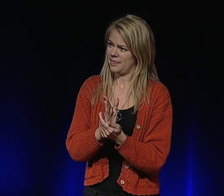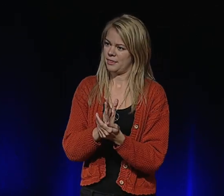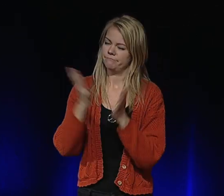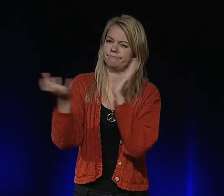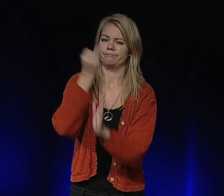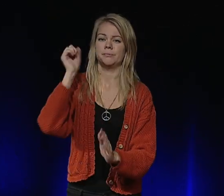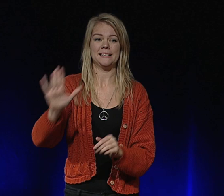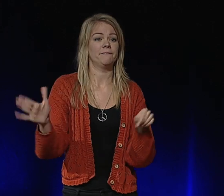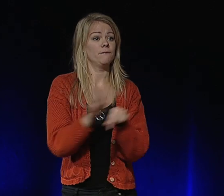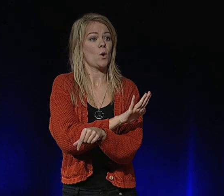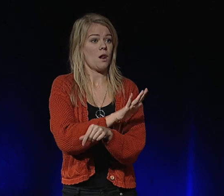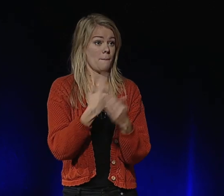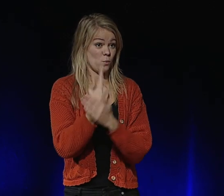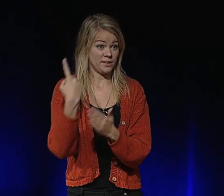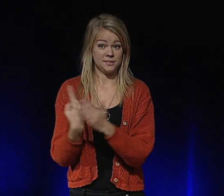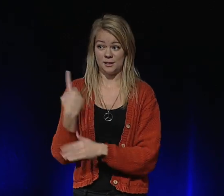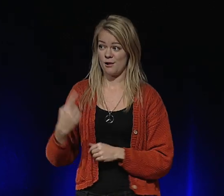har rätt att nå sin fulla potential.